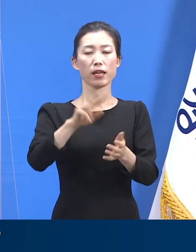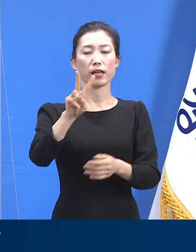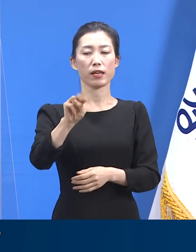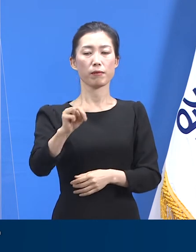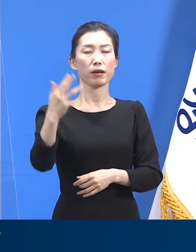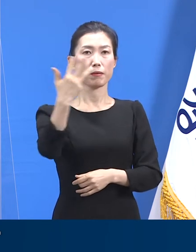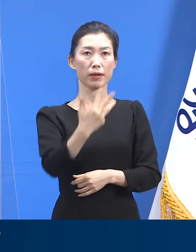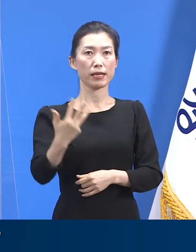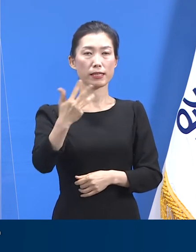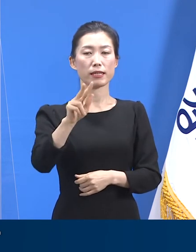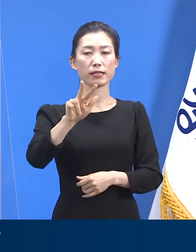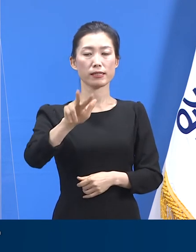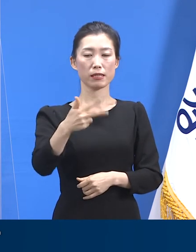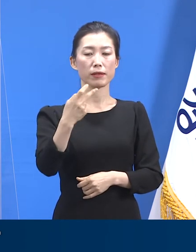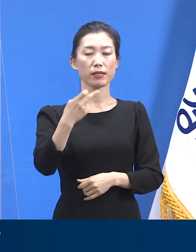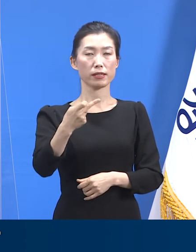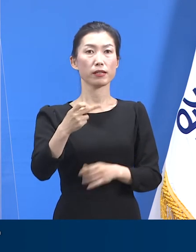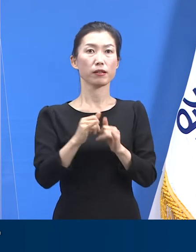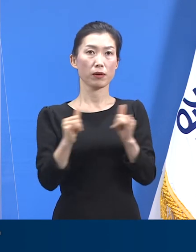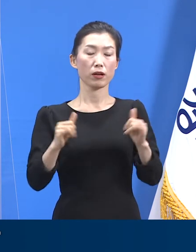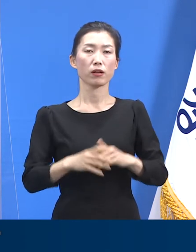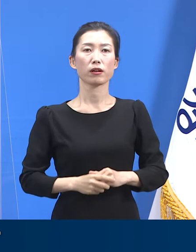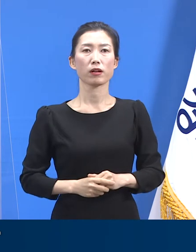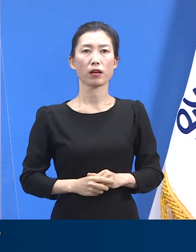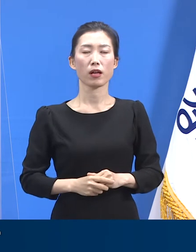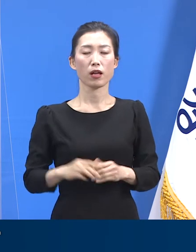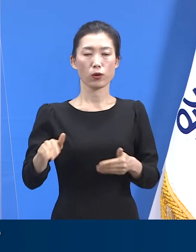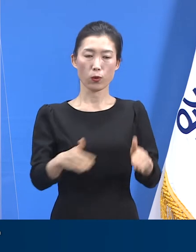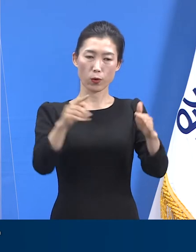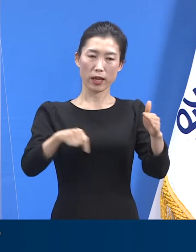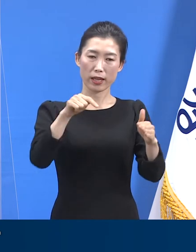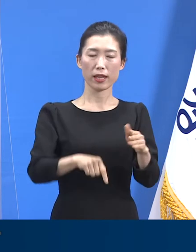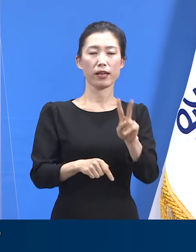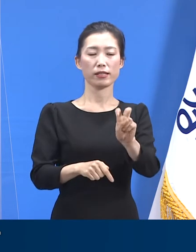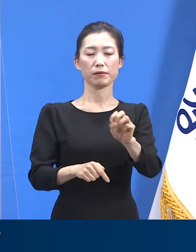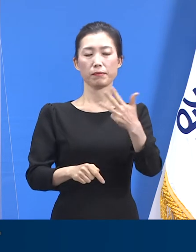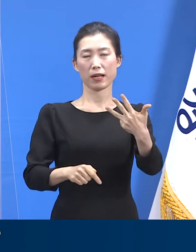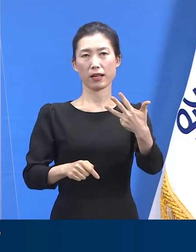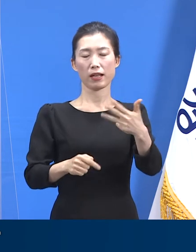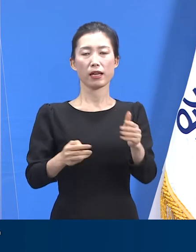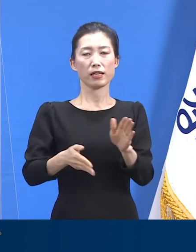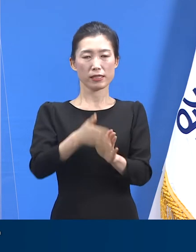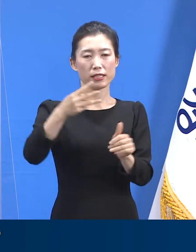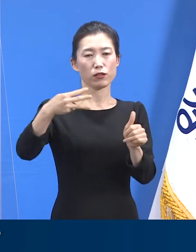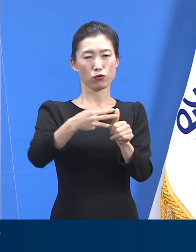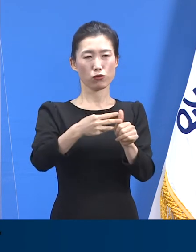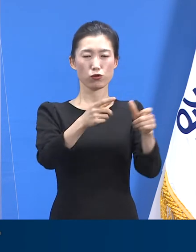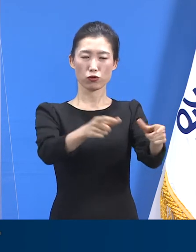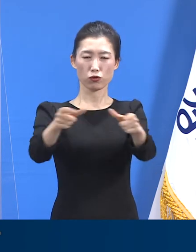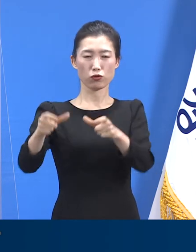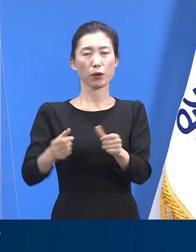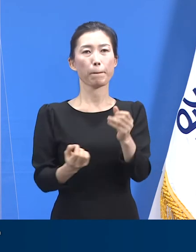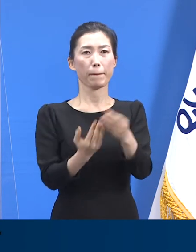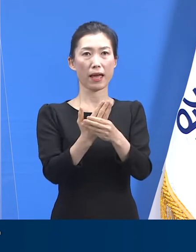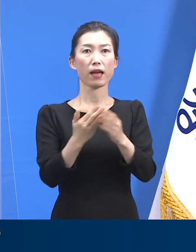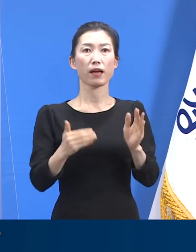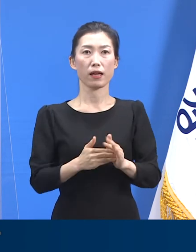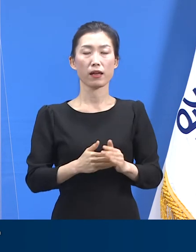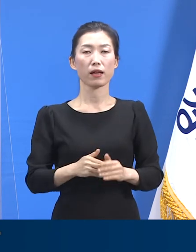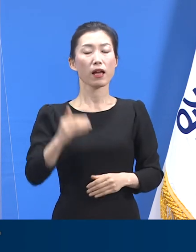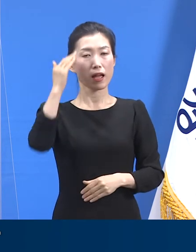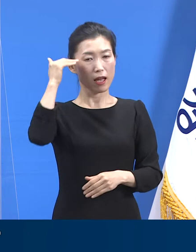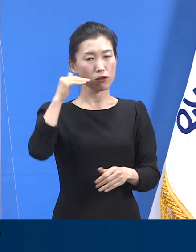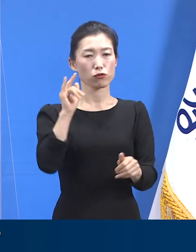,712명으로 도내 28개 시군에서 확진자가 발생하였습니다. 국내